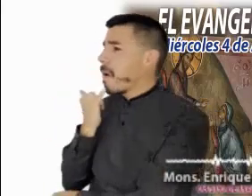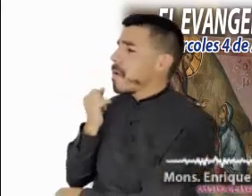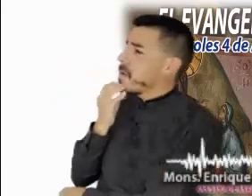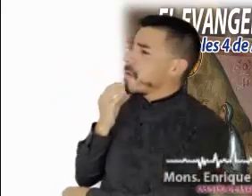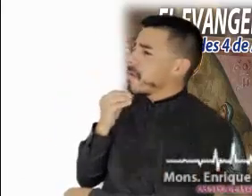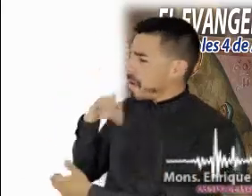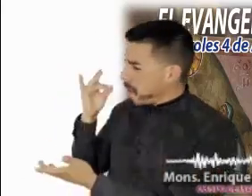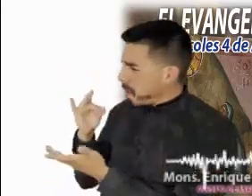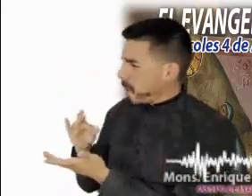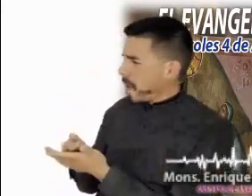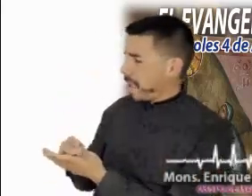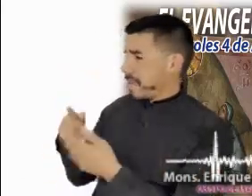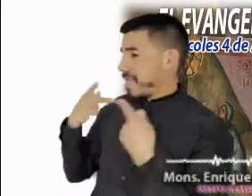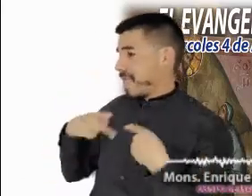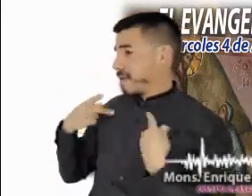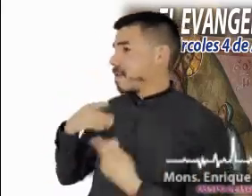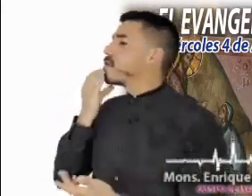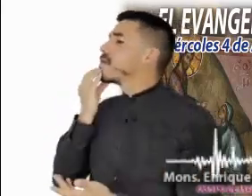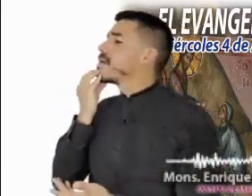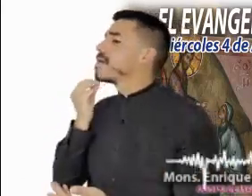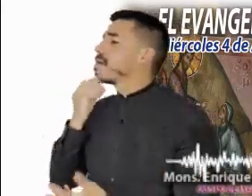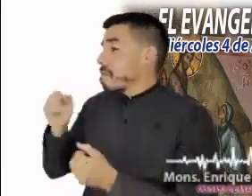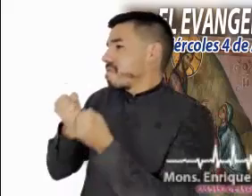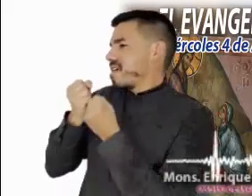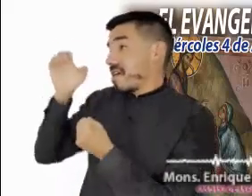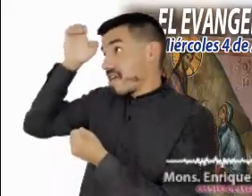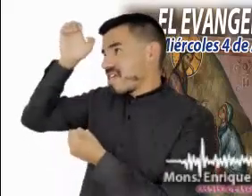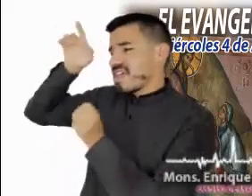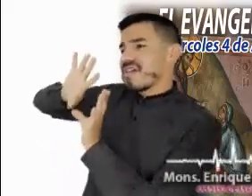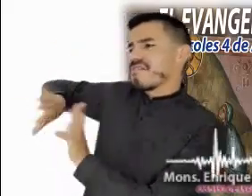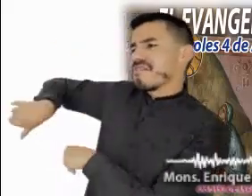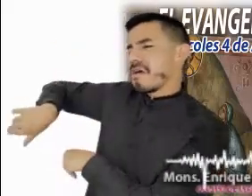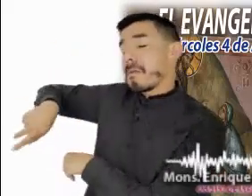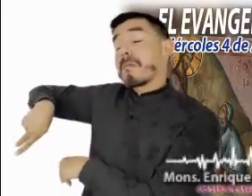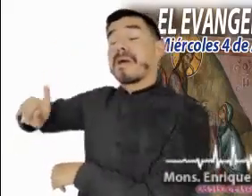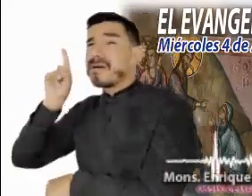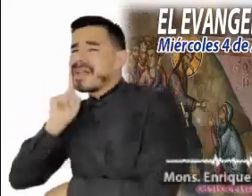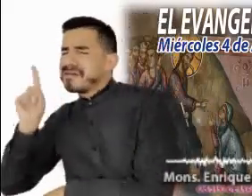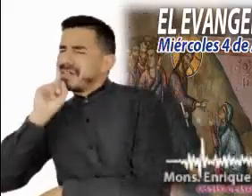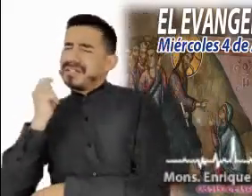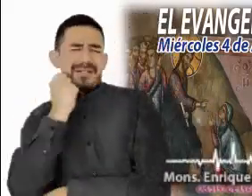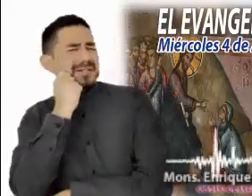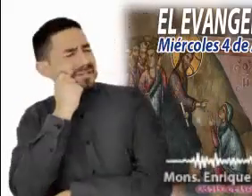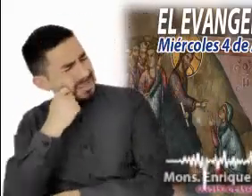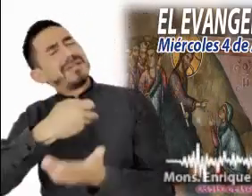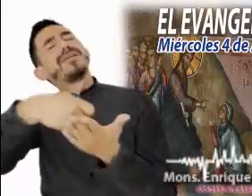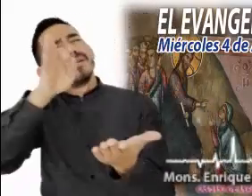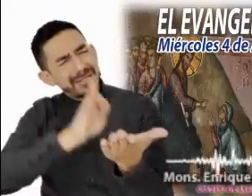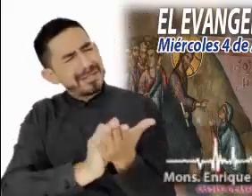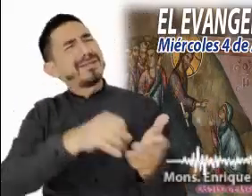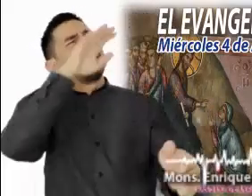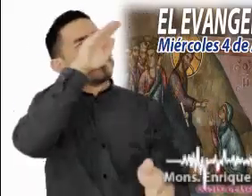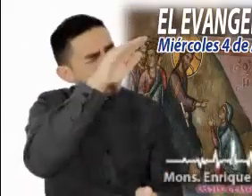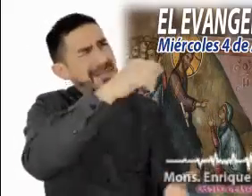judío que se expresaba con desprecio de los extranjeros. Pero para ella no existen fronteras y